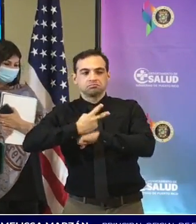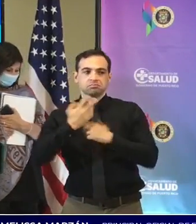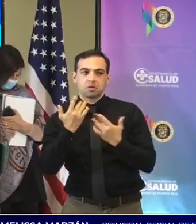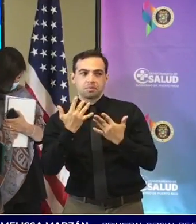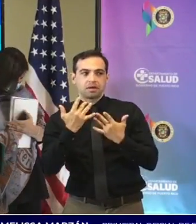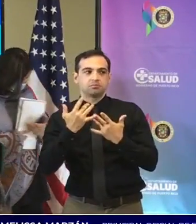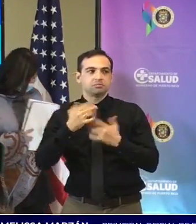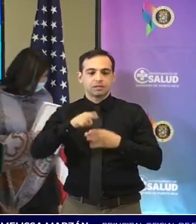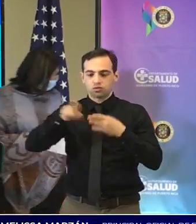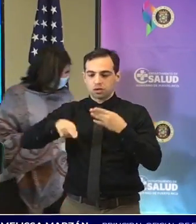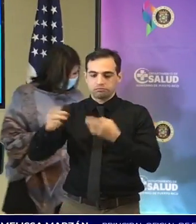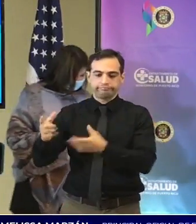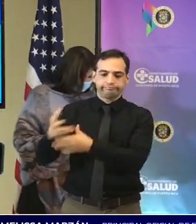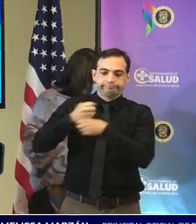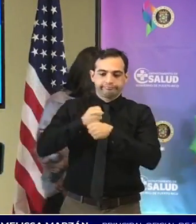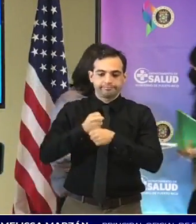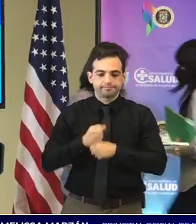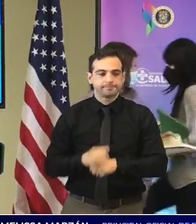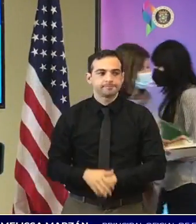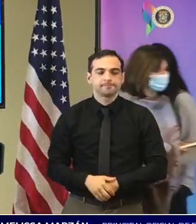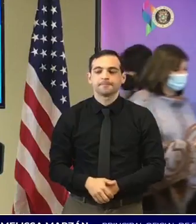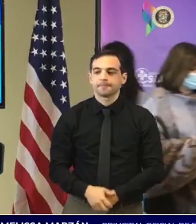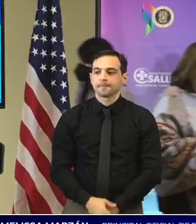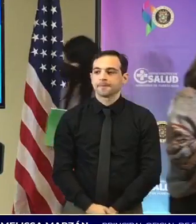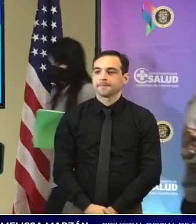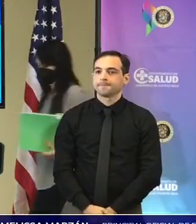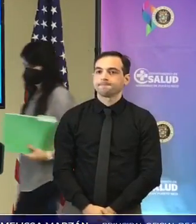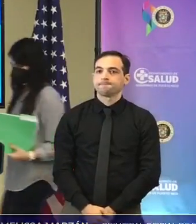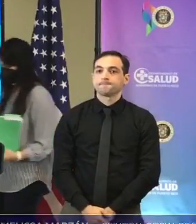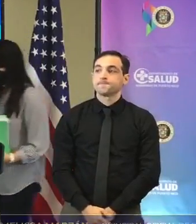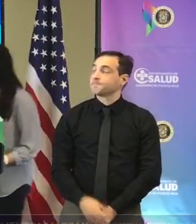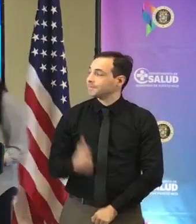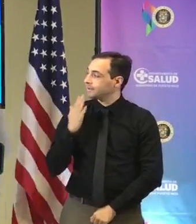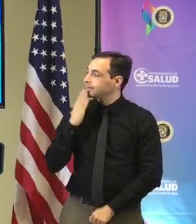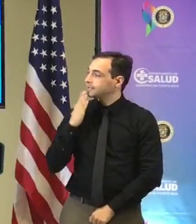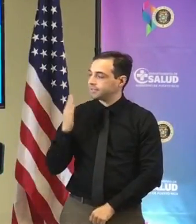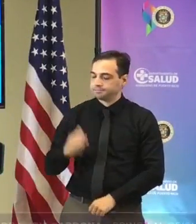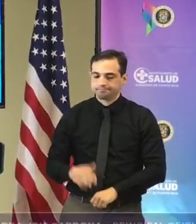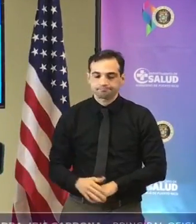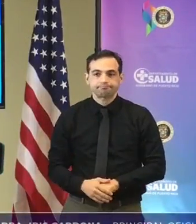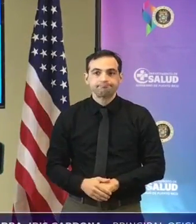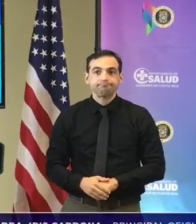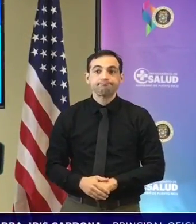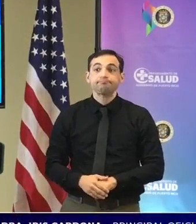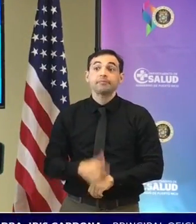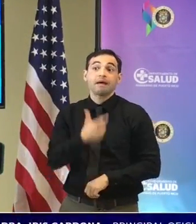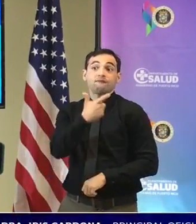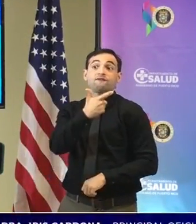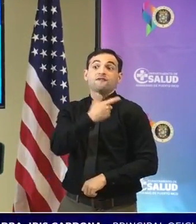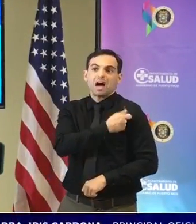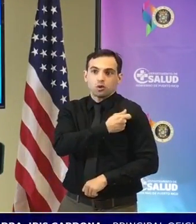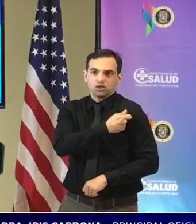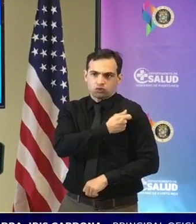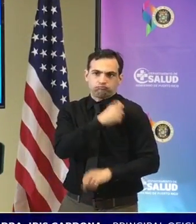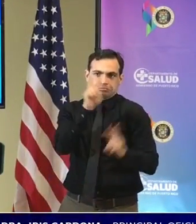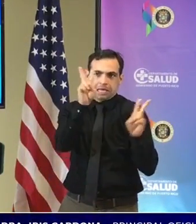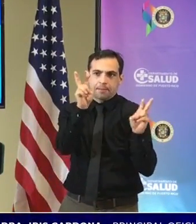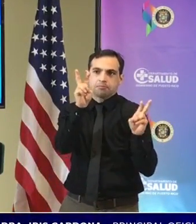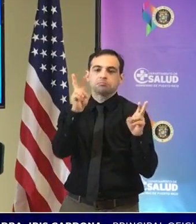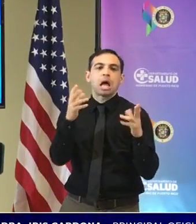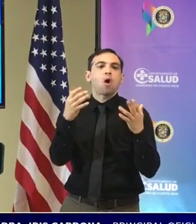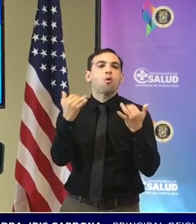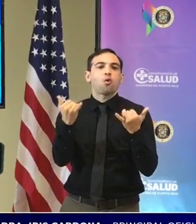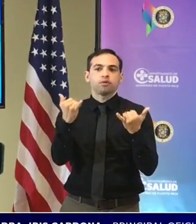actualización de vacunación al día de hoy